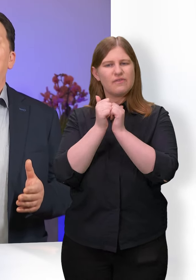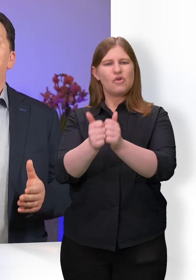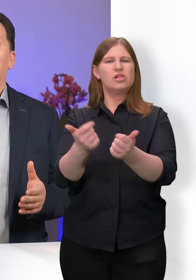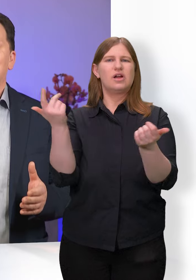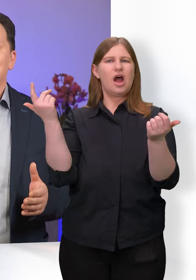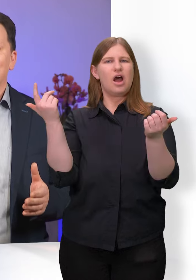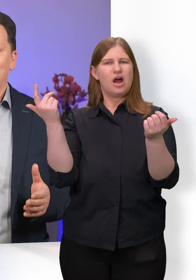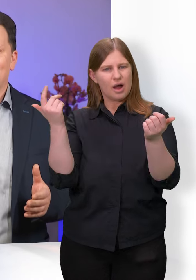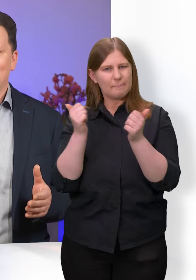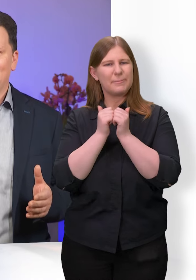Emmaus unterwegs sind.